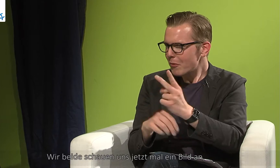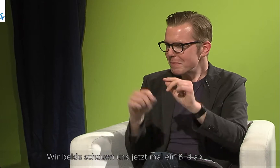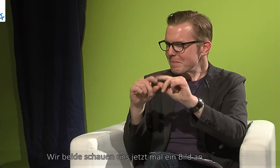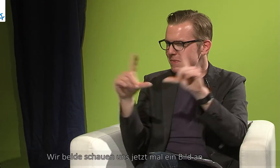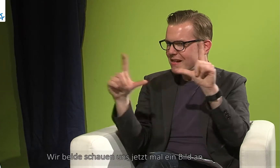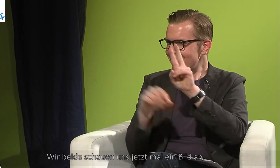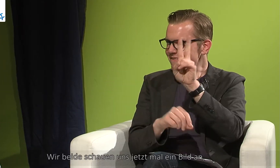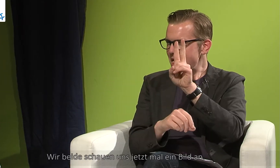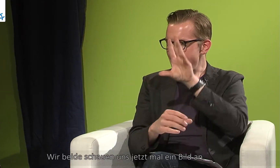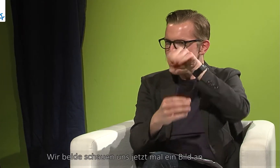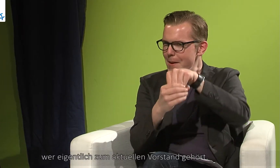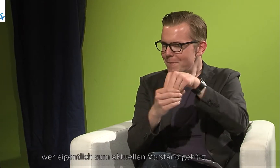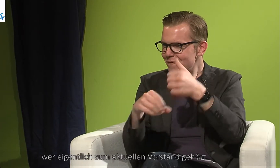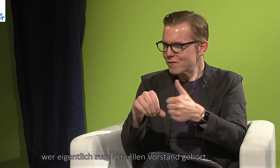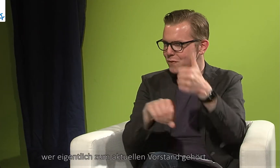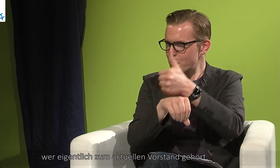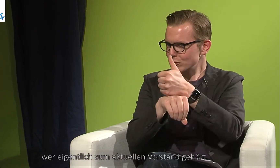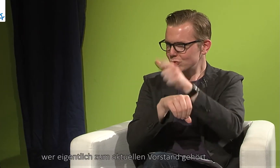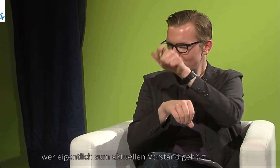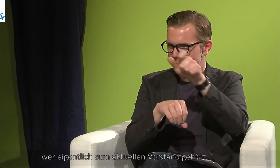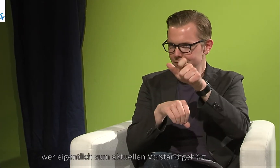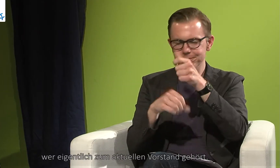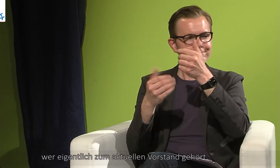schauen uns jetzt mal ein Bild an, wer eigentlich zum aktuellen Vorstand gehört.